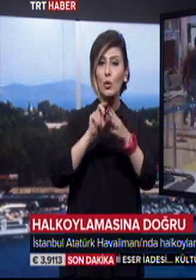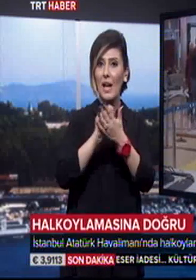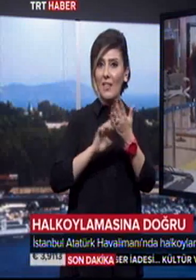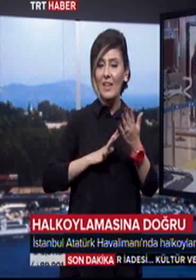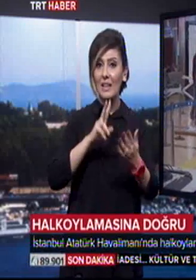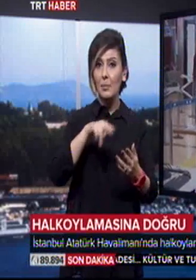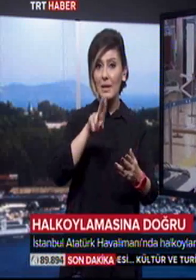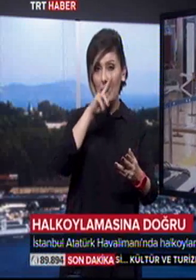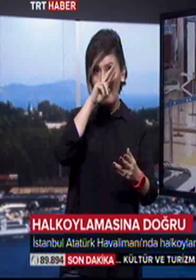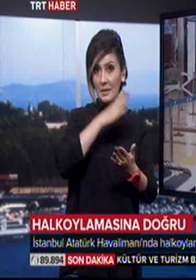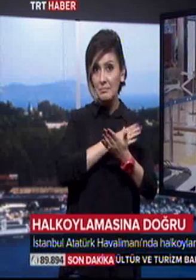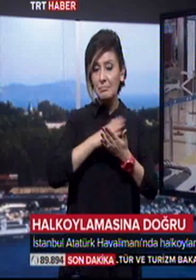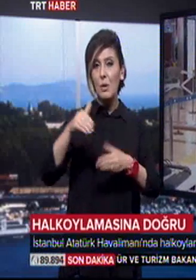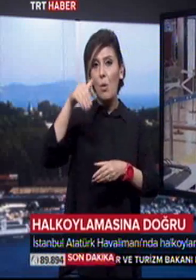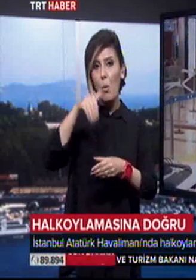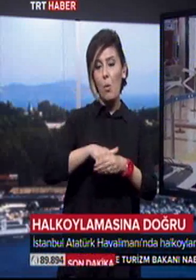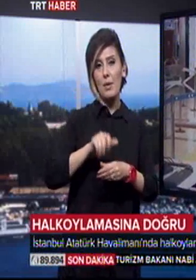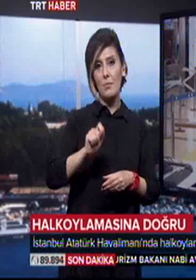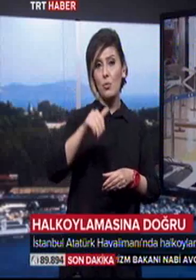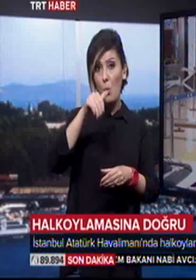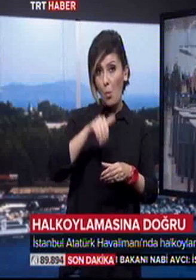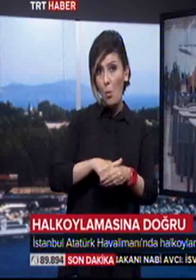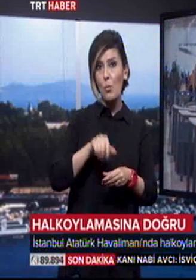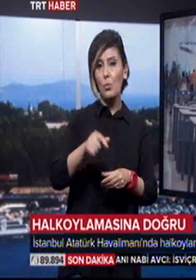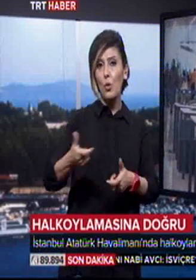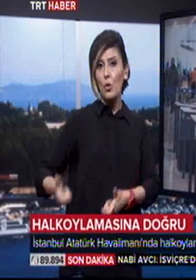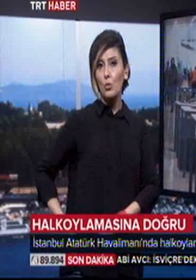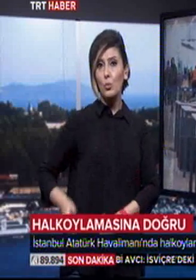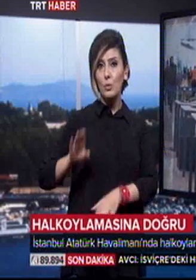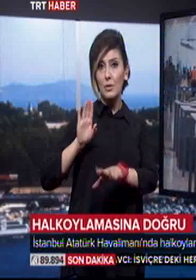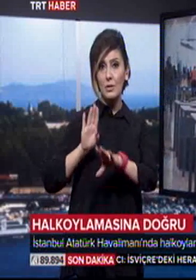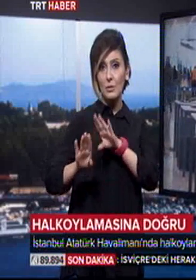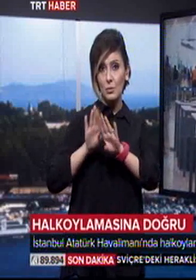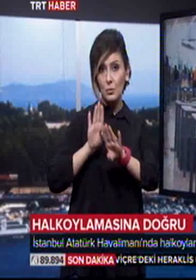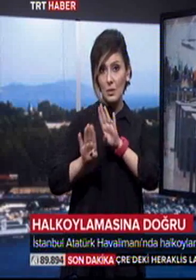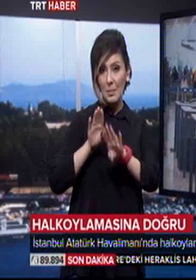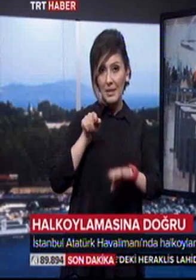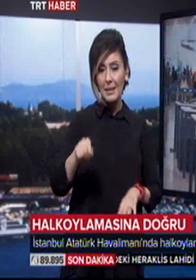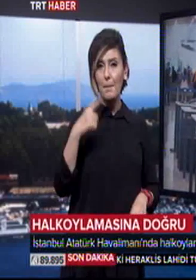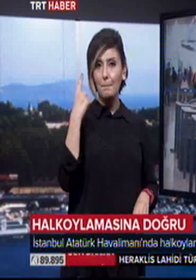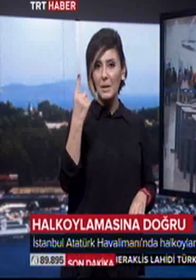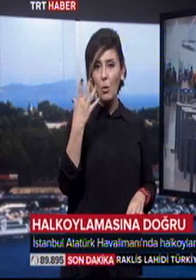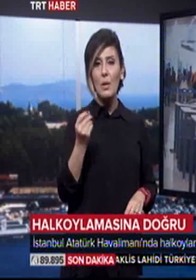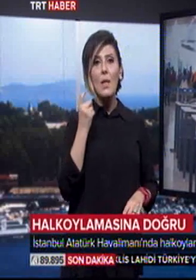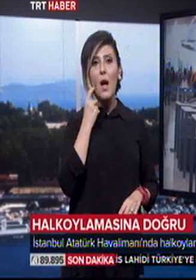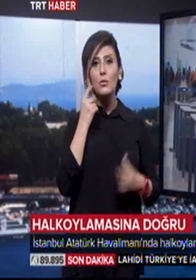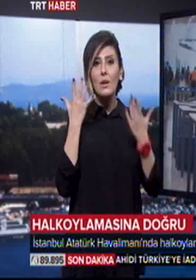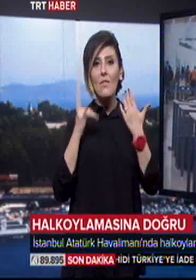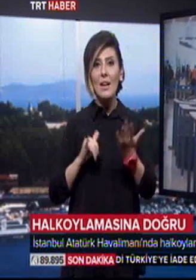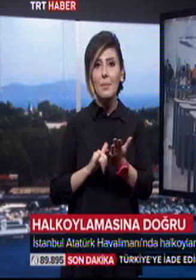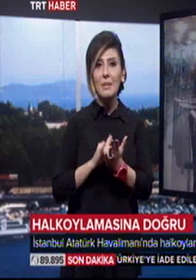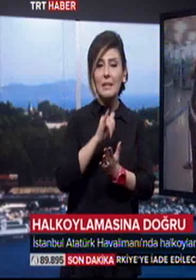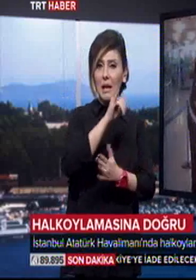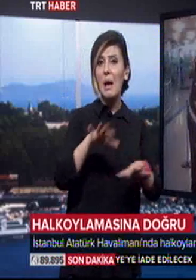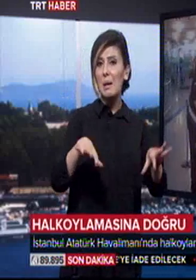Mart'tan itibaren oy kullanmaya başlayacak. Oy kullanılacak gümrük kapılarından biri olan Atatürk